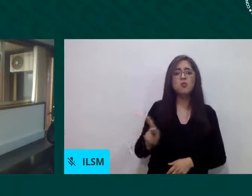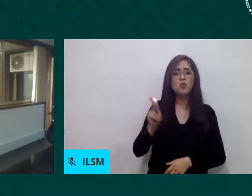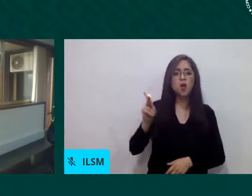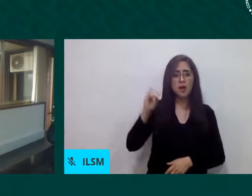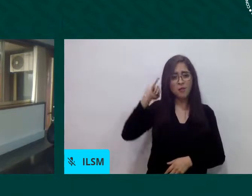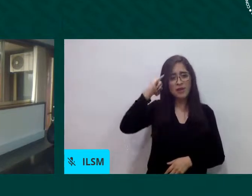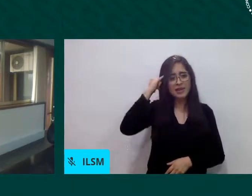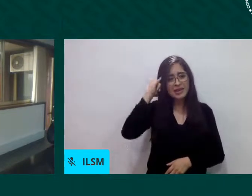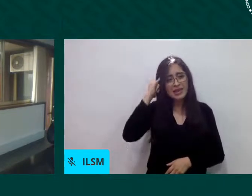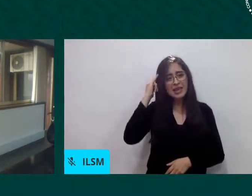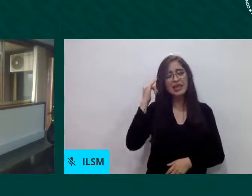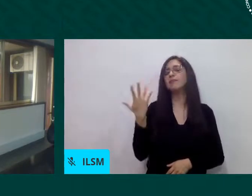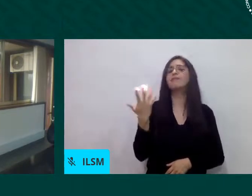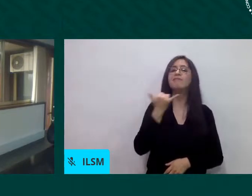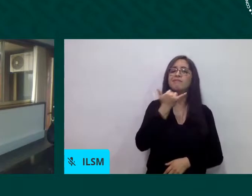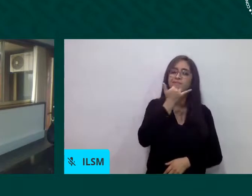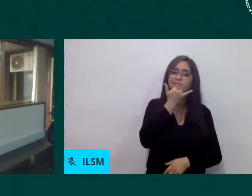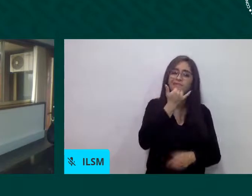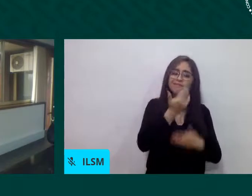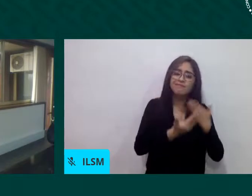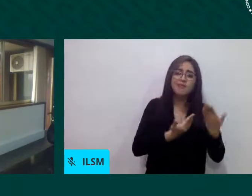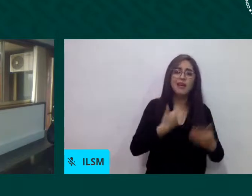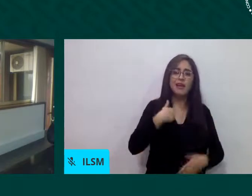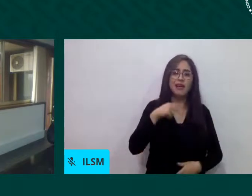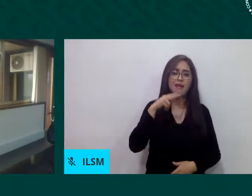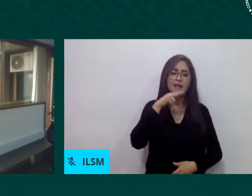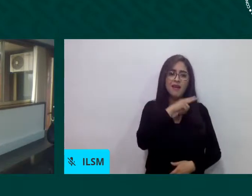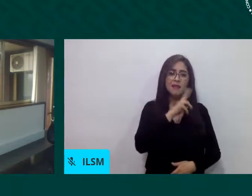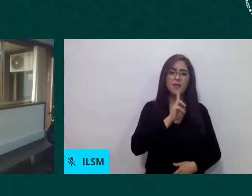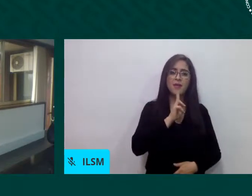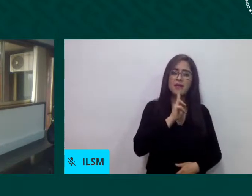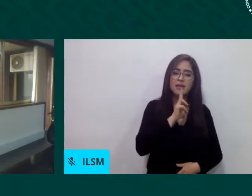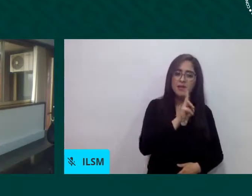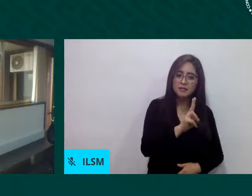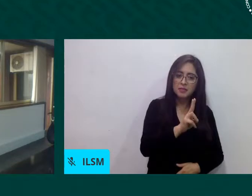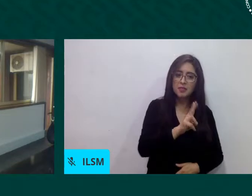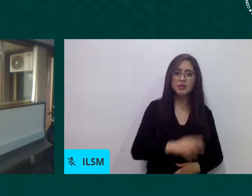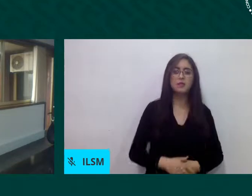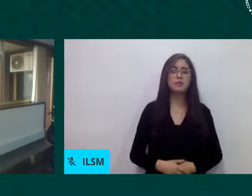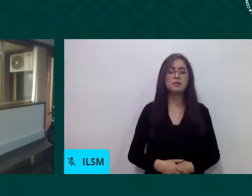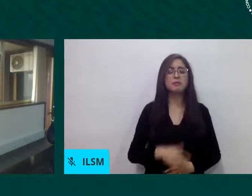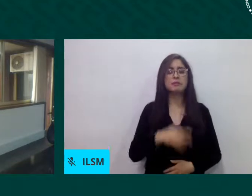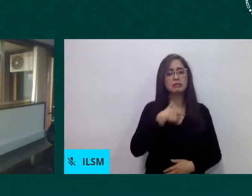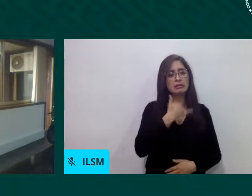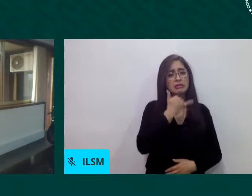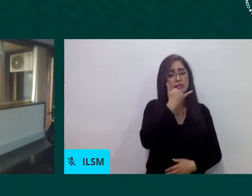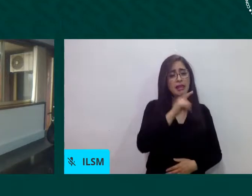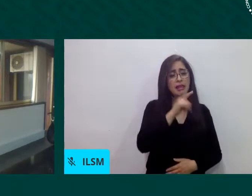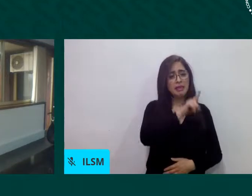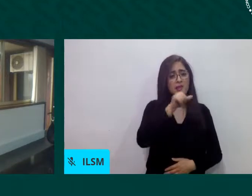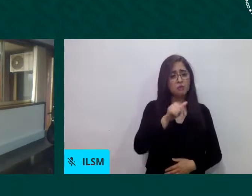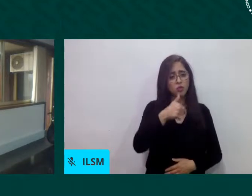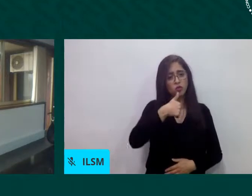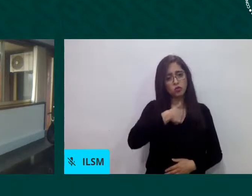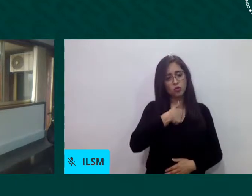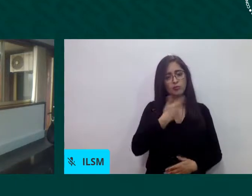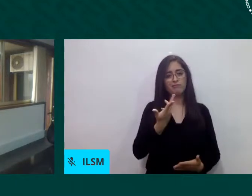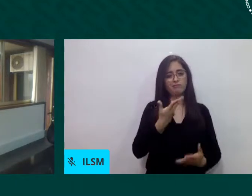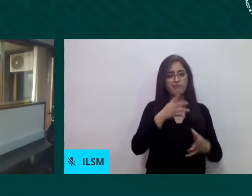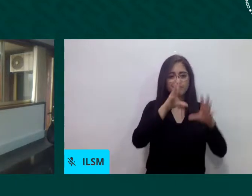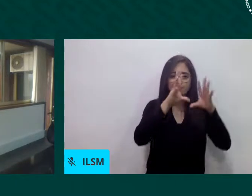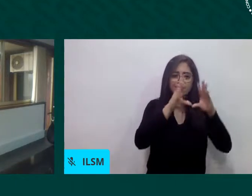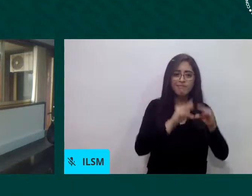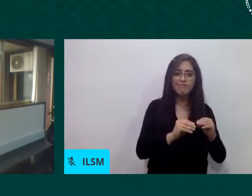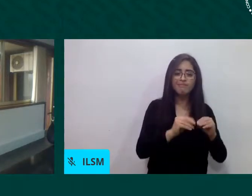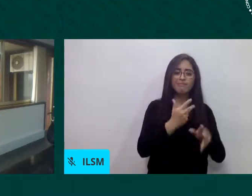pregunta y les pediría la venia para retirarme, no sin antes decirles que ahí están conectados mis equipos para poder